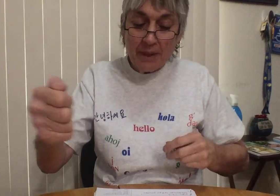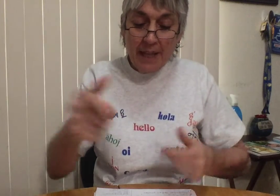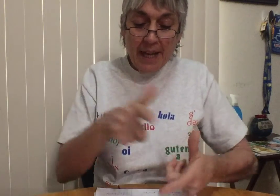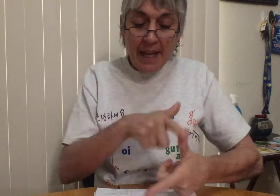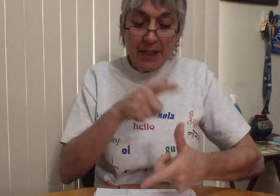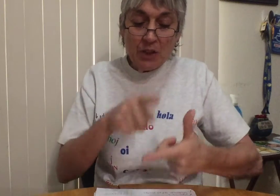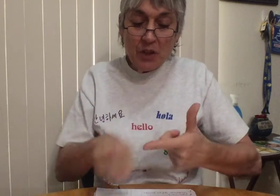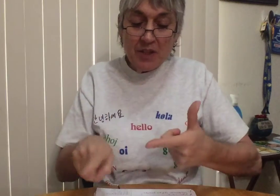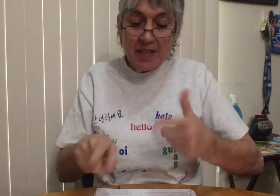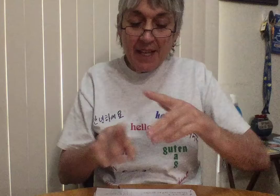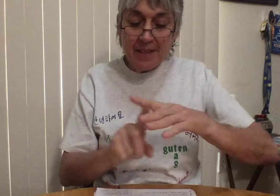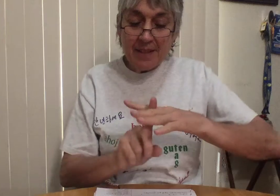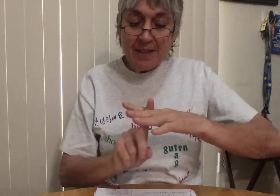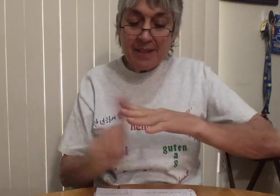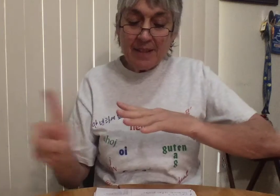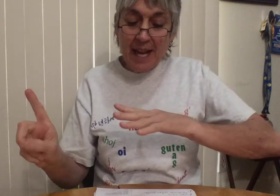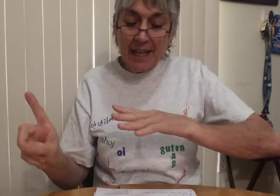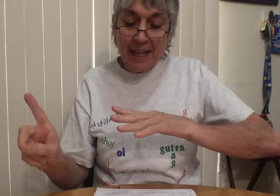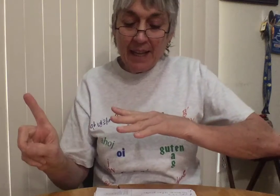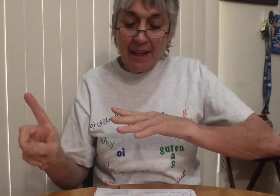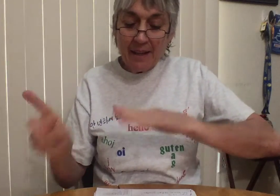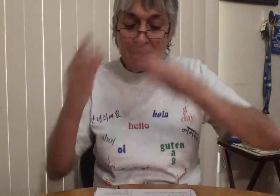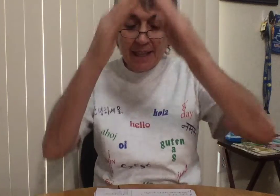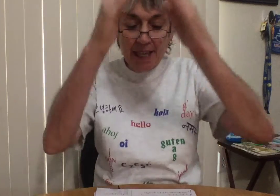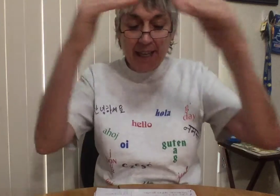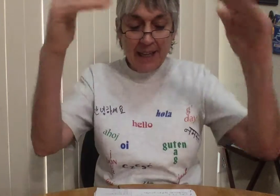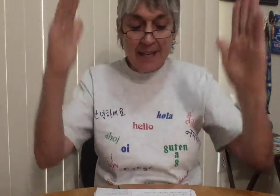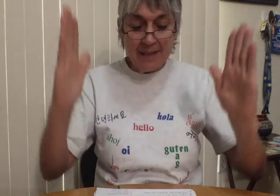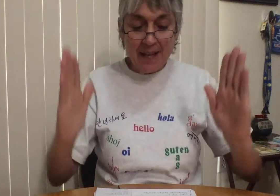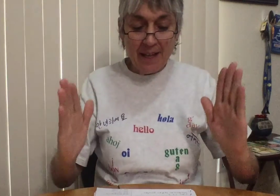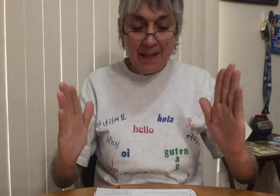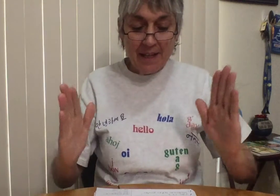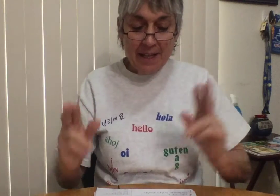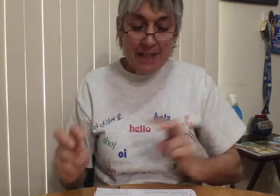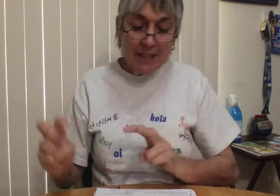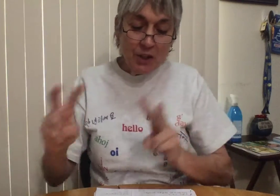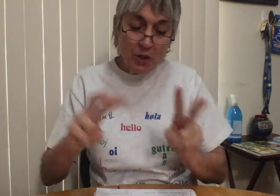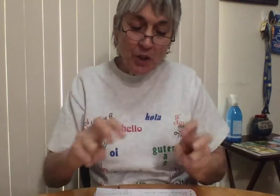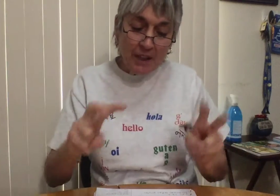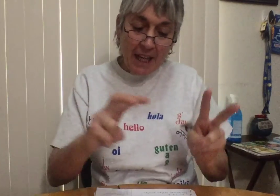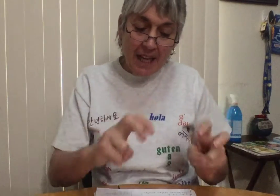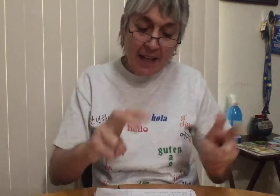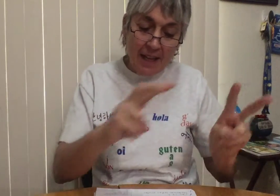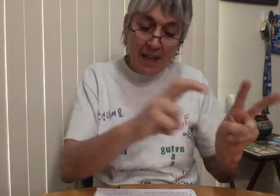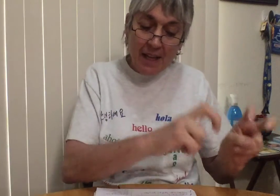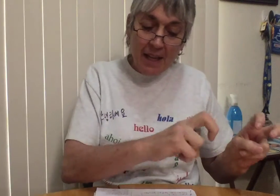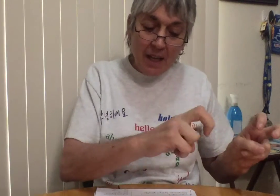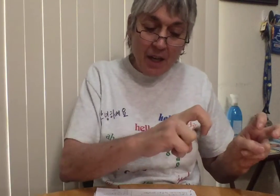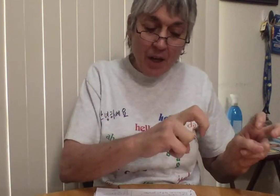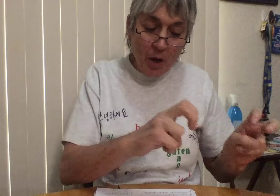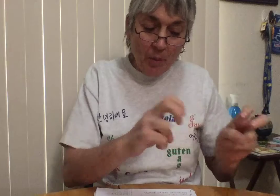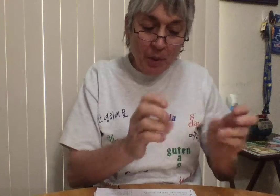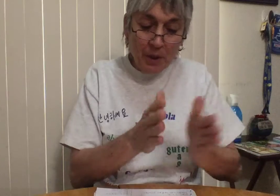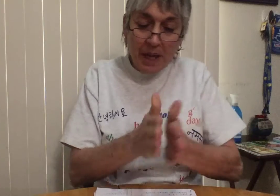Entonces, sale de la casa y trota por la